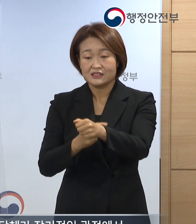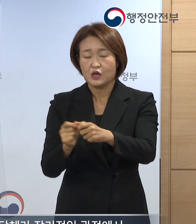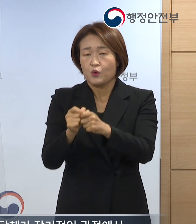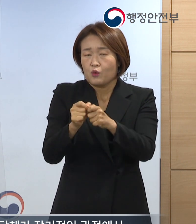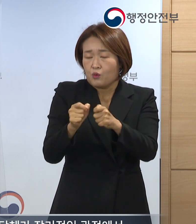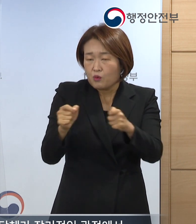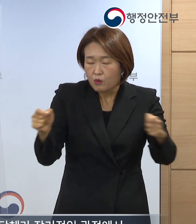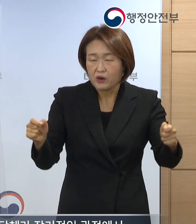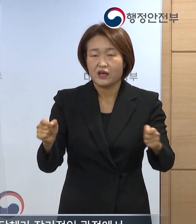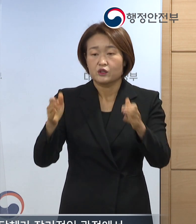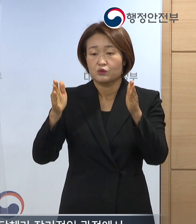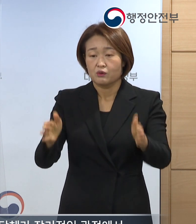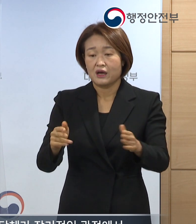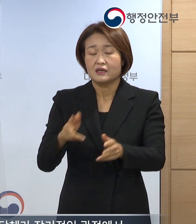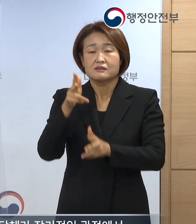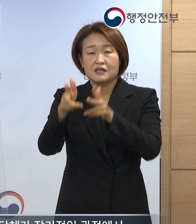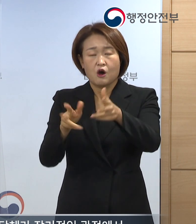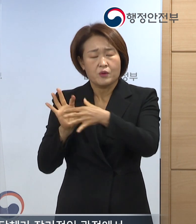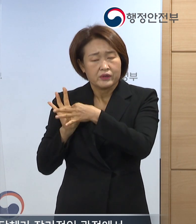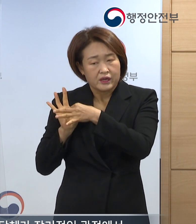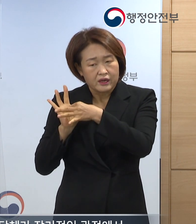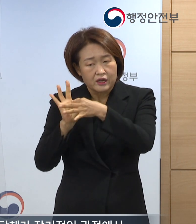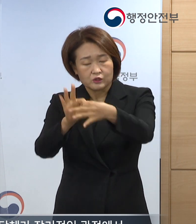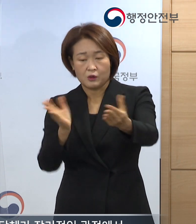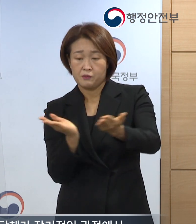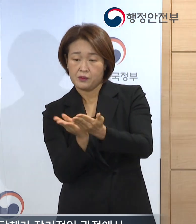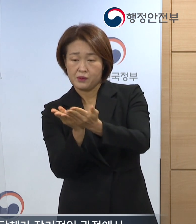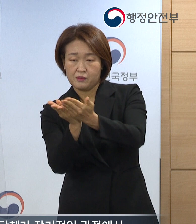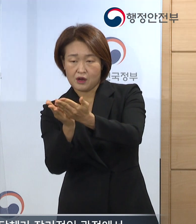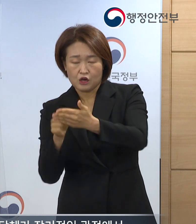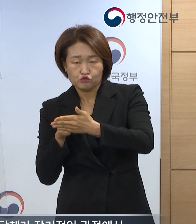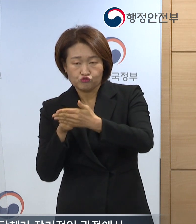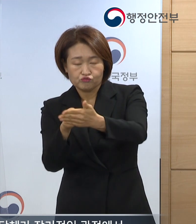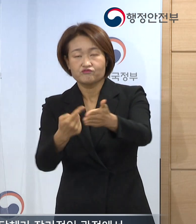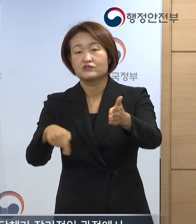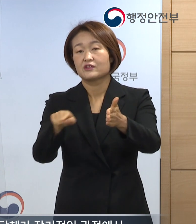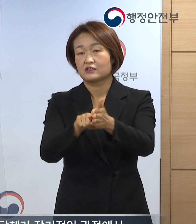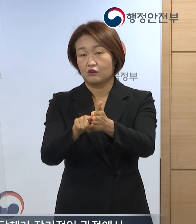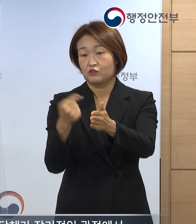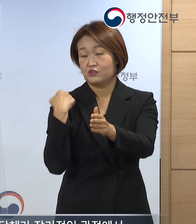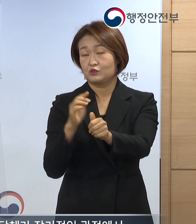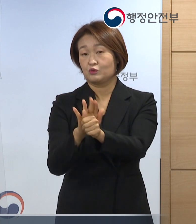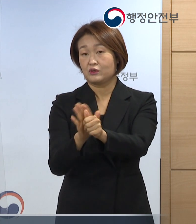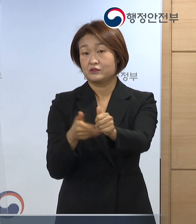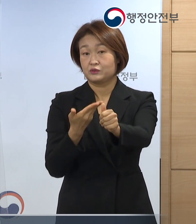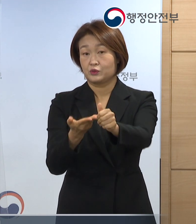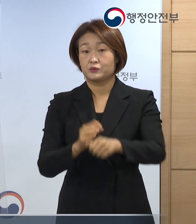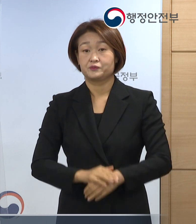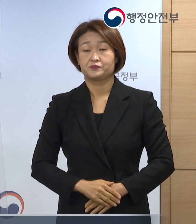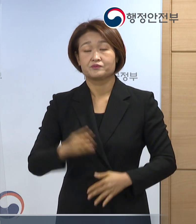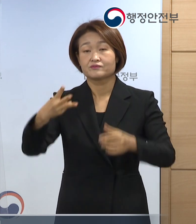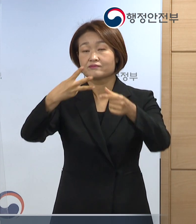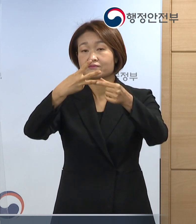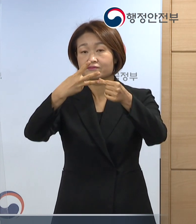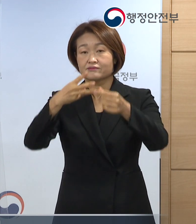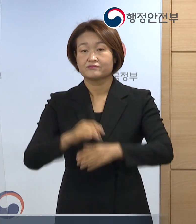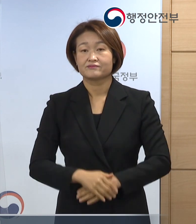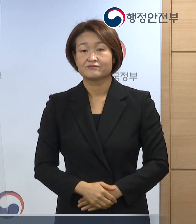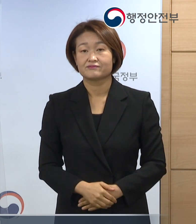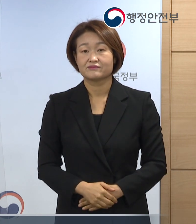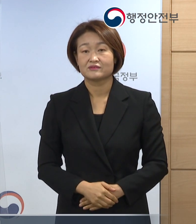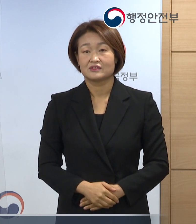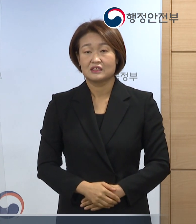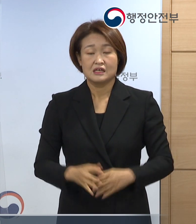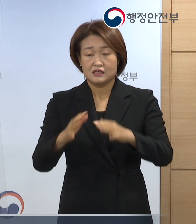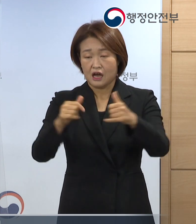관점에서 연계성 있는 맞춤형 사업을 추진토록 지원하겠습니다. 세 번째로 가칭